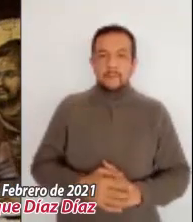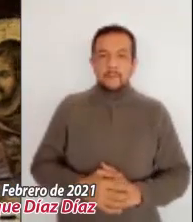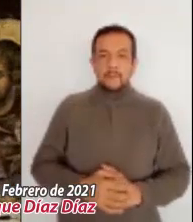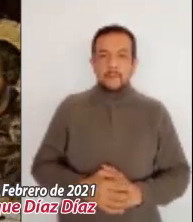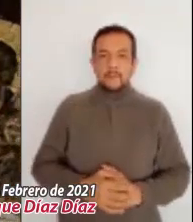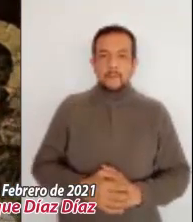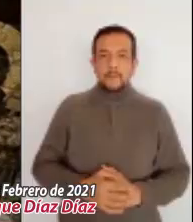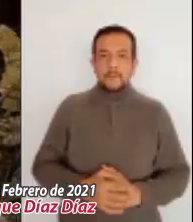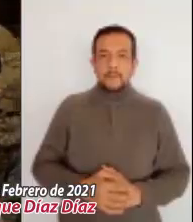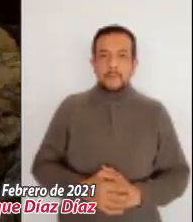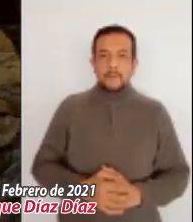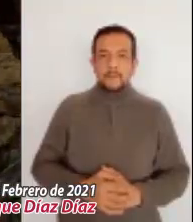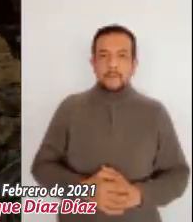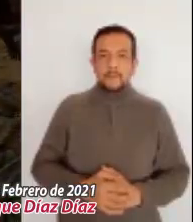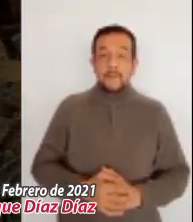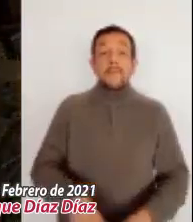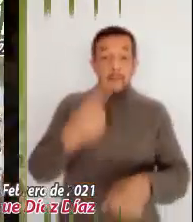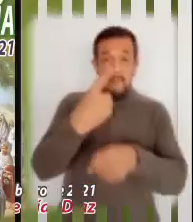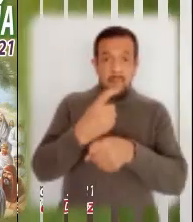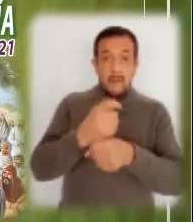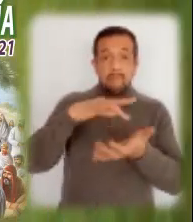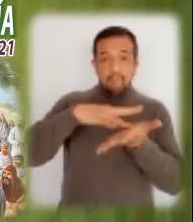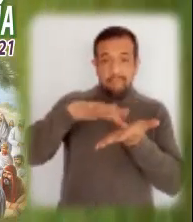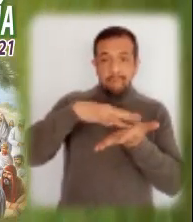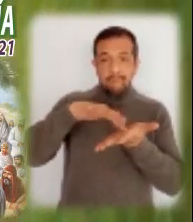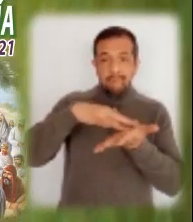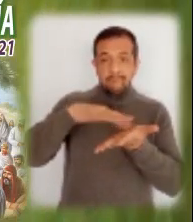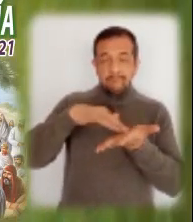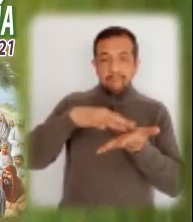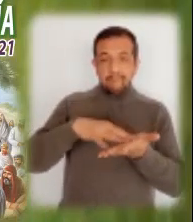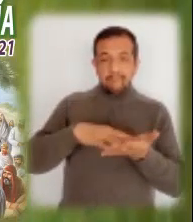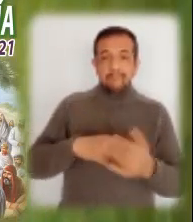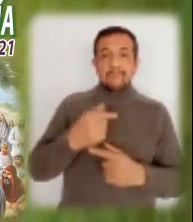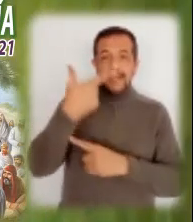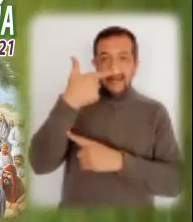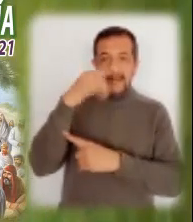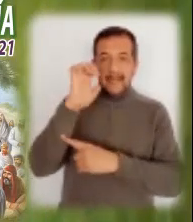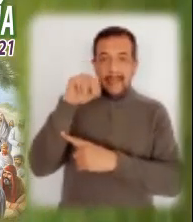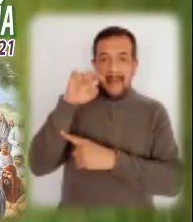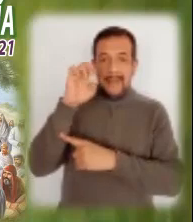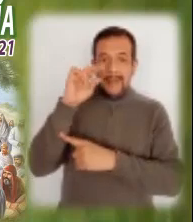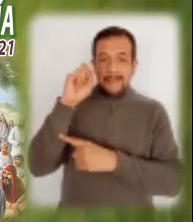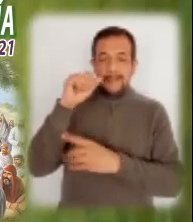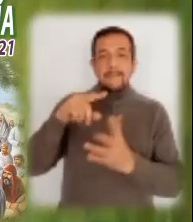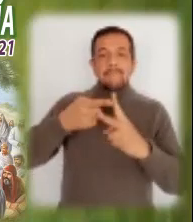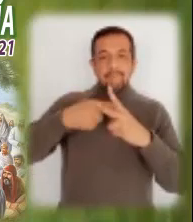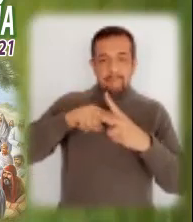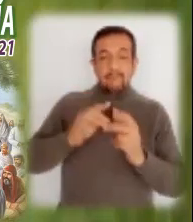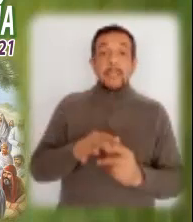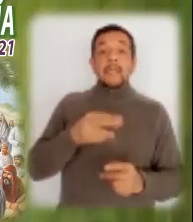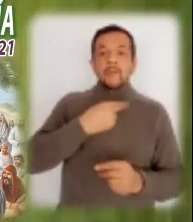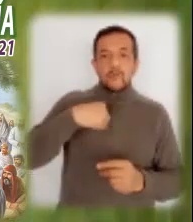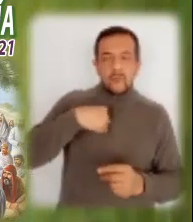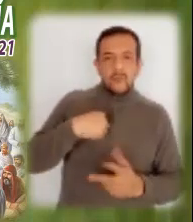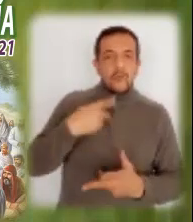En la primera lectura de este día, continuamos con el libro del Génesis que viene a responder a nuestros cuestionamientos e